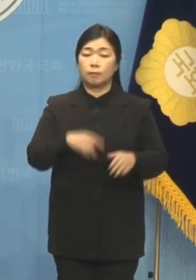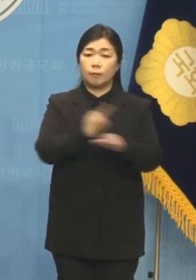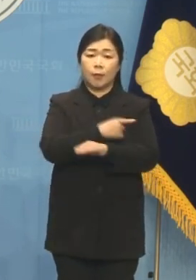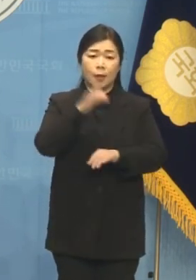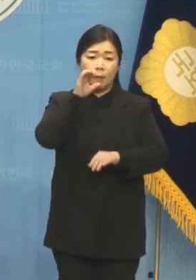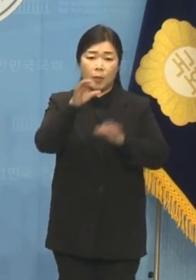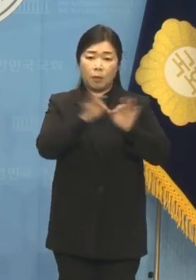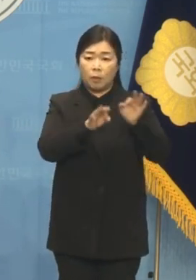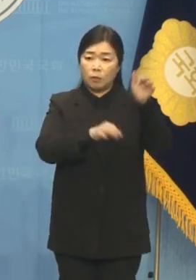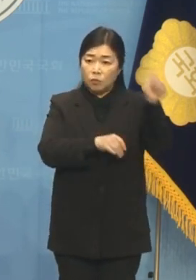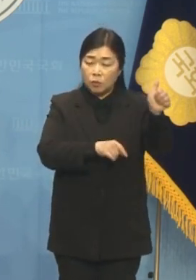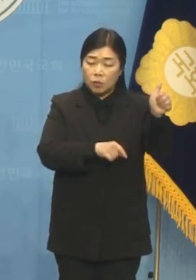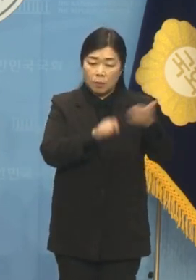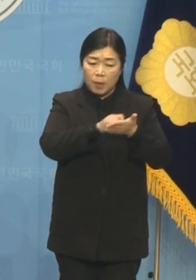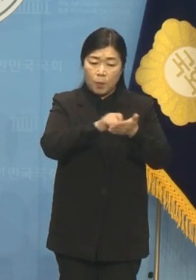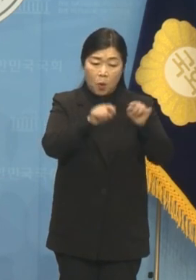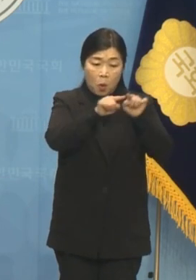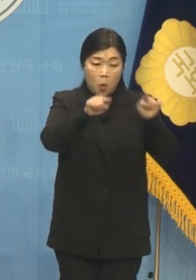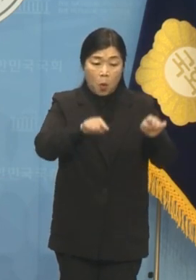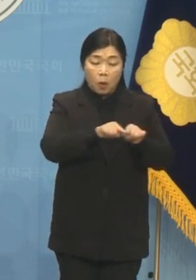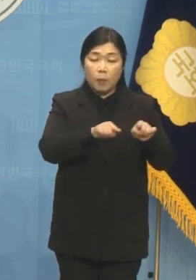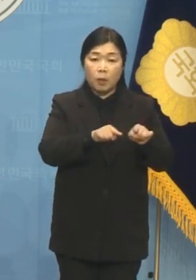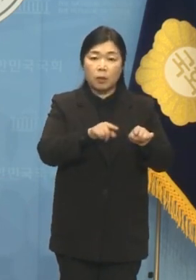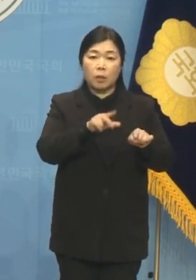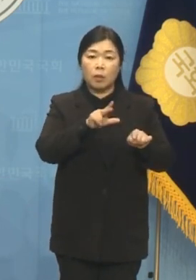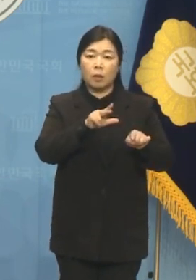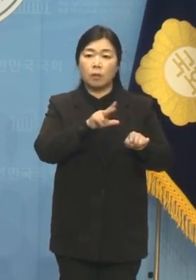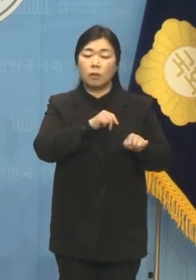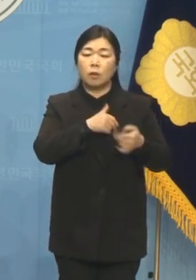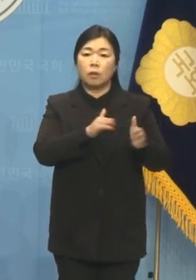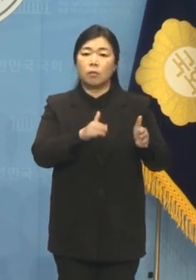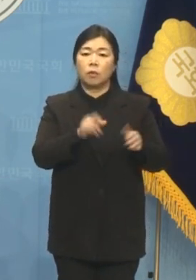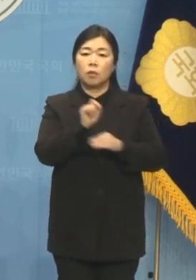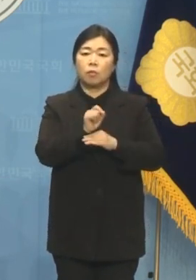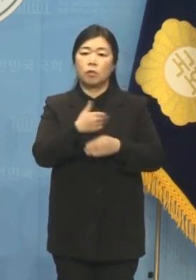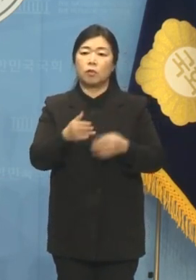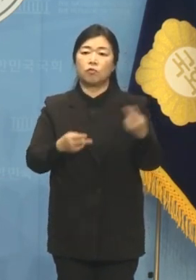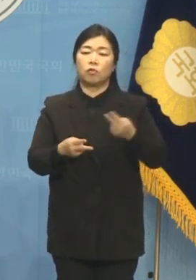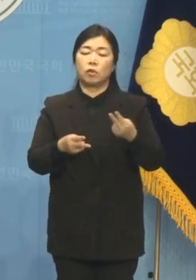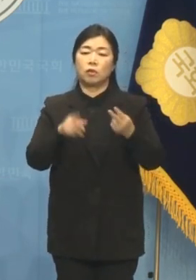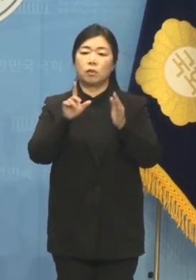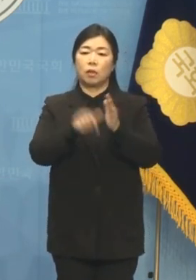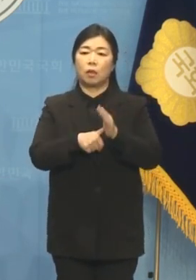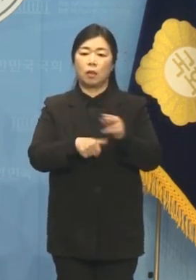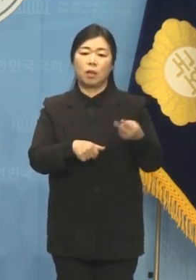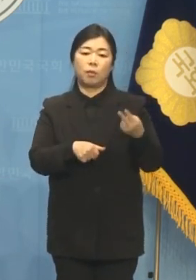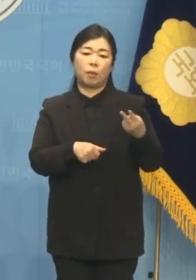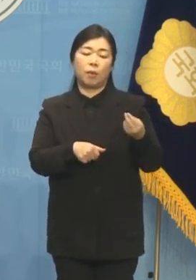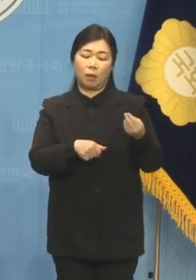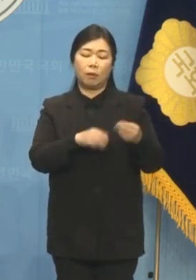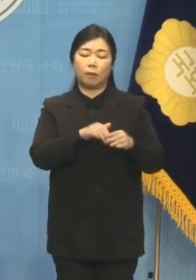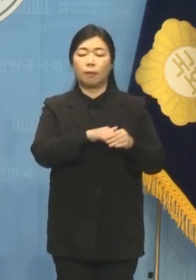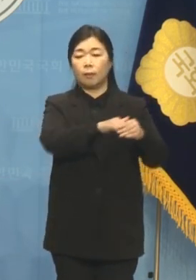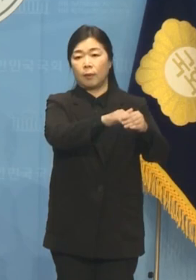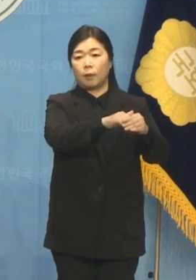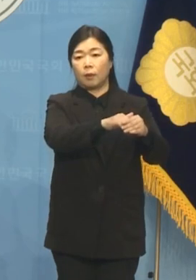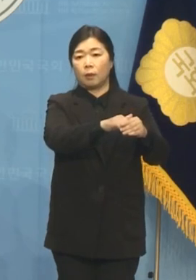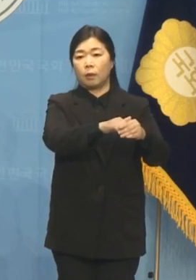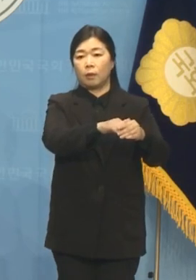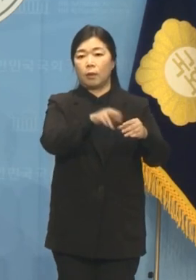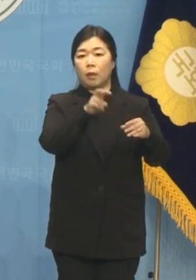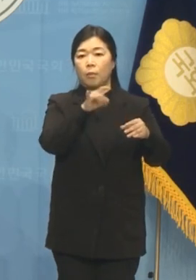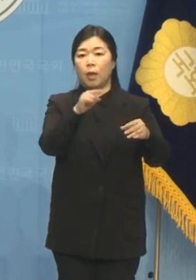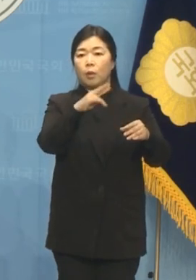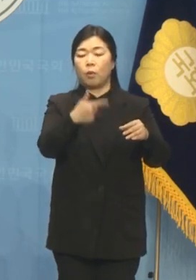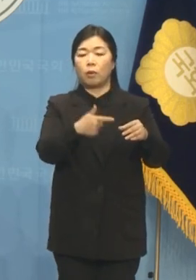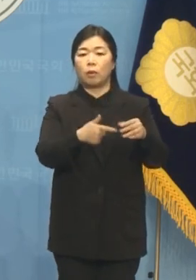카페 업주의 메모장에는 의원님 사무실서 단둘이 있으면서 200만 드림, 메론 셋박스와